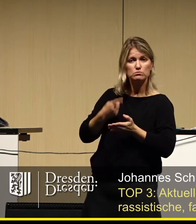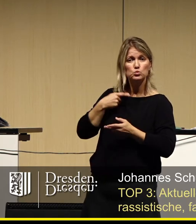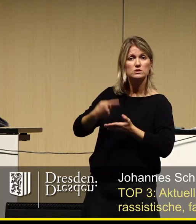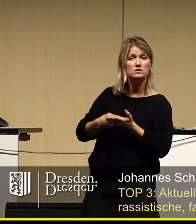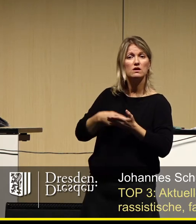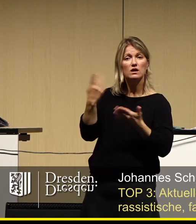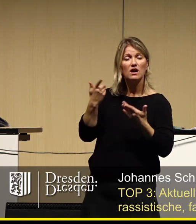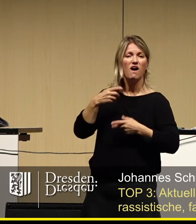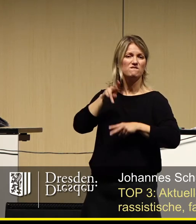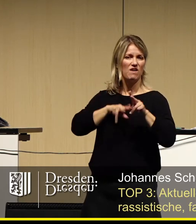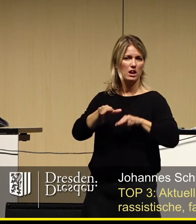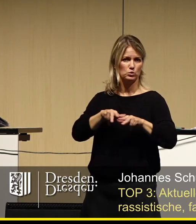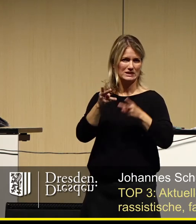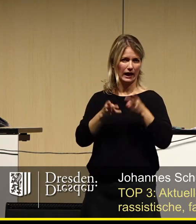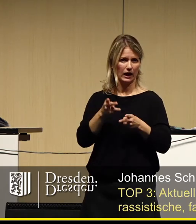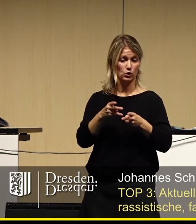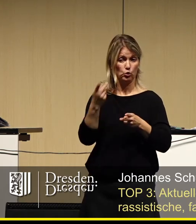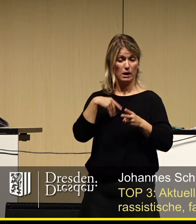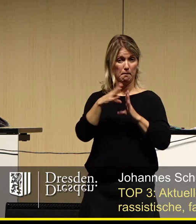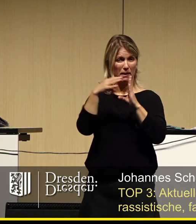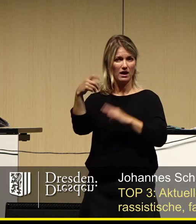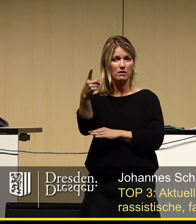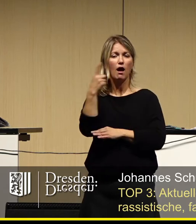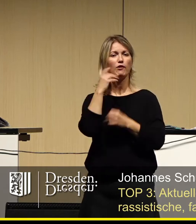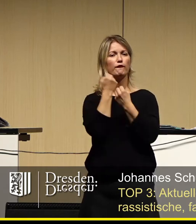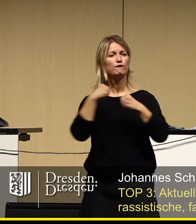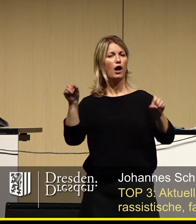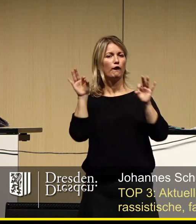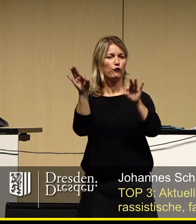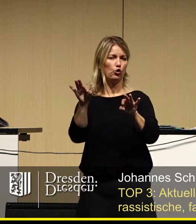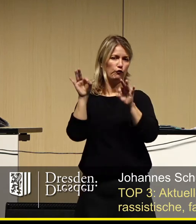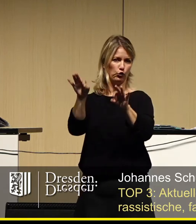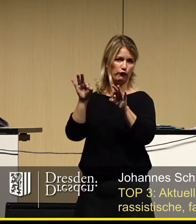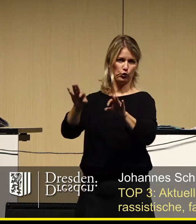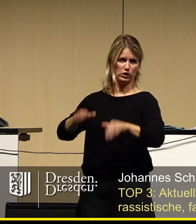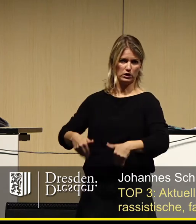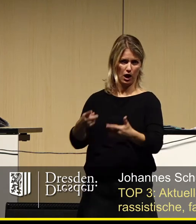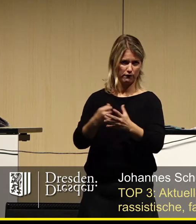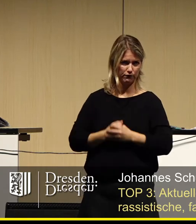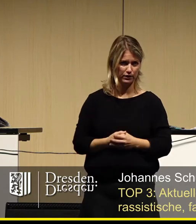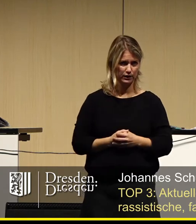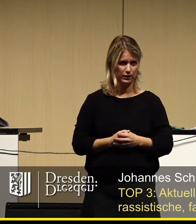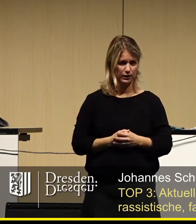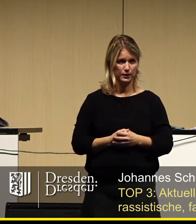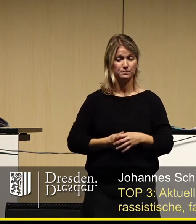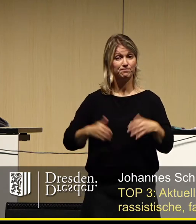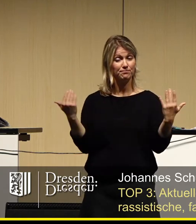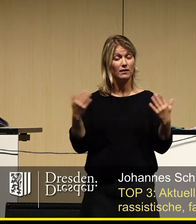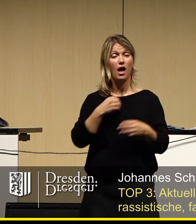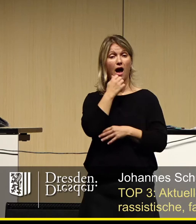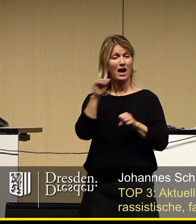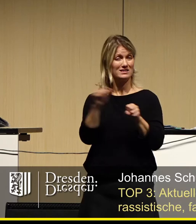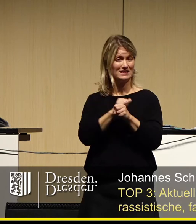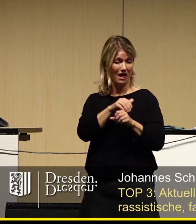werden, während Pegida im Gegenzug eine große Freizügigkeit gewährt wird. Die Werkzeuge, um rassistische Hetze sowie auch